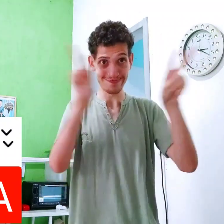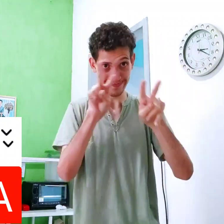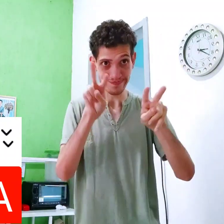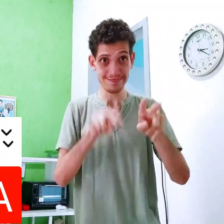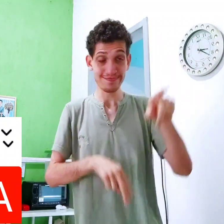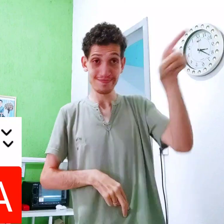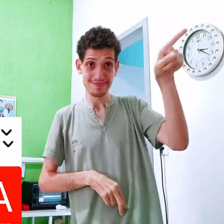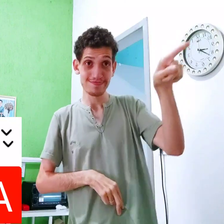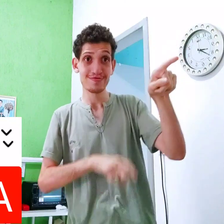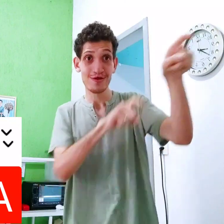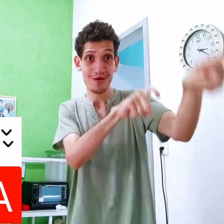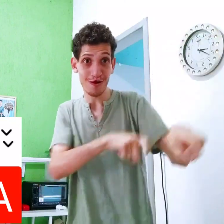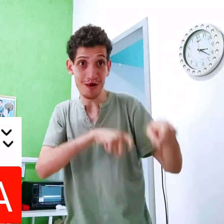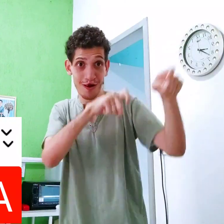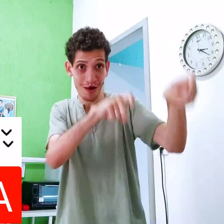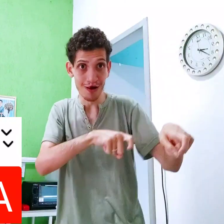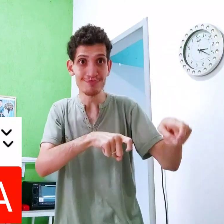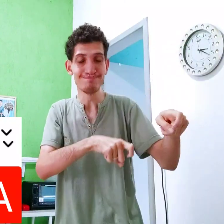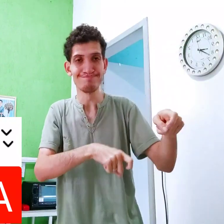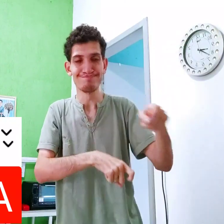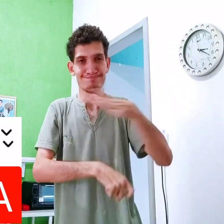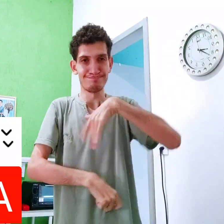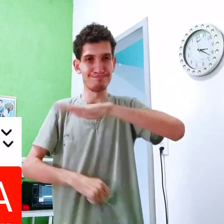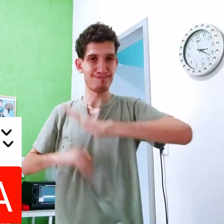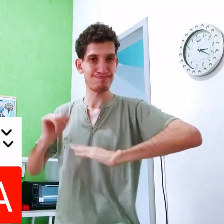Isso aí é o quê? Vou te mostrar o visual